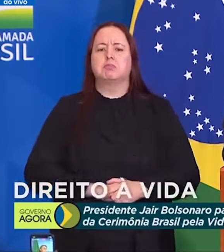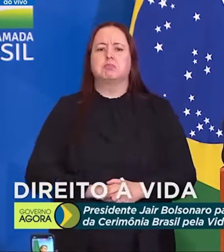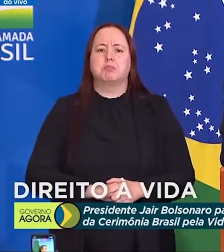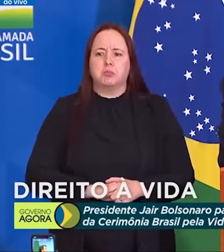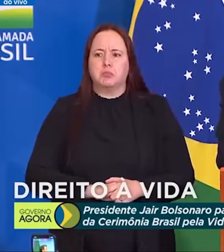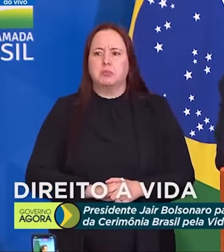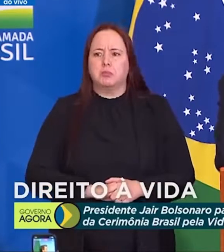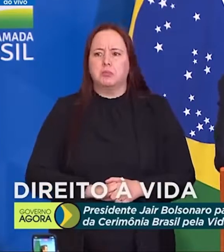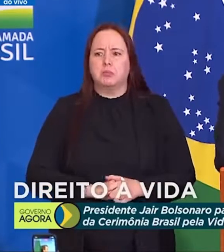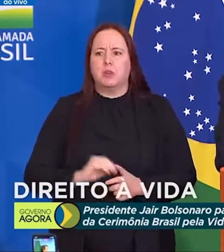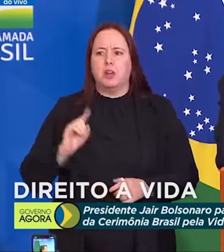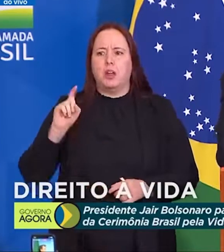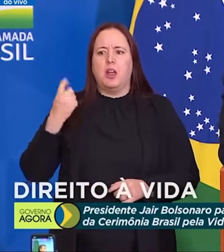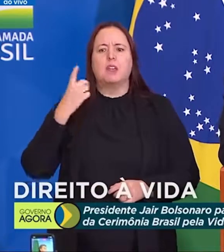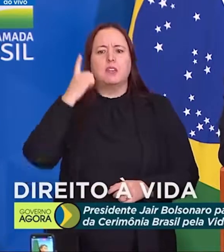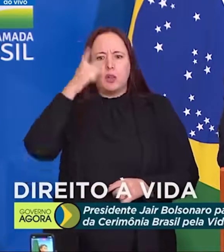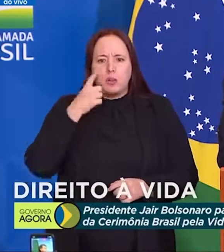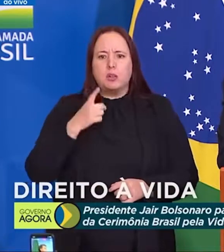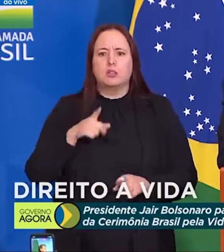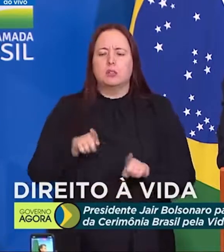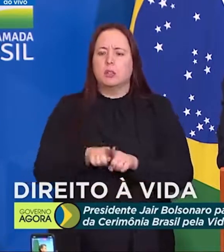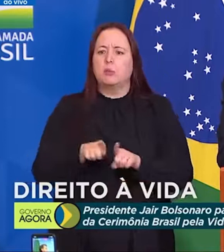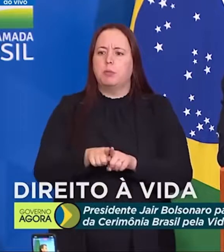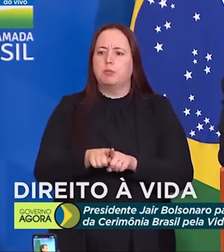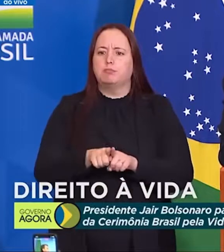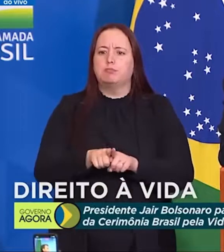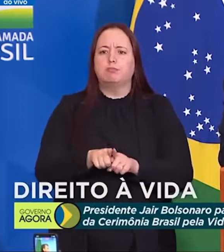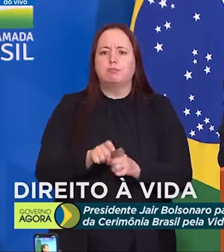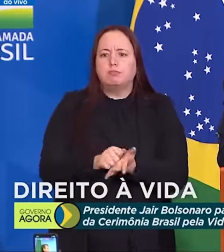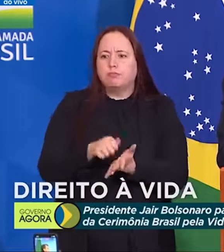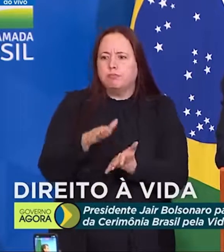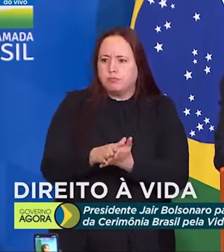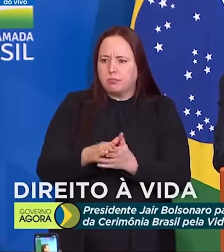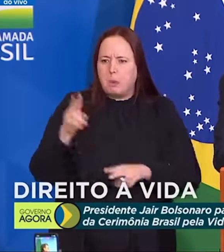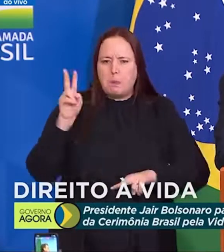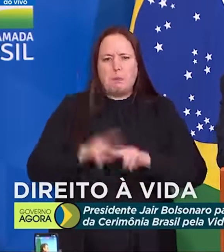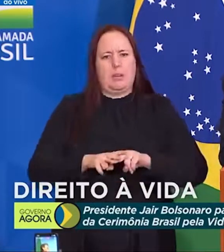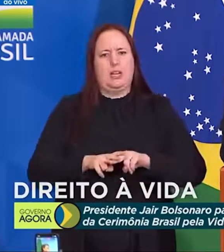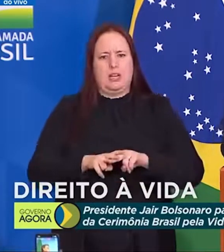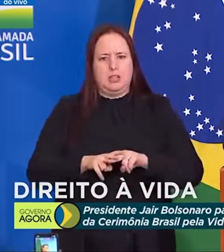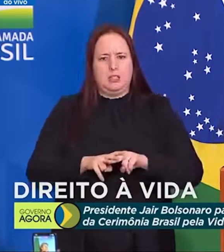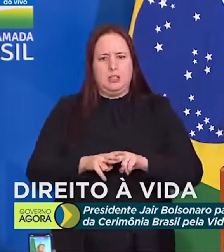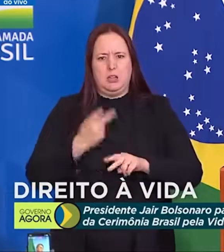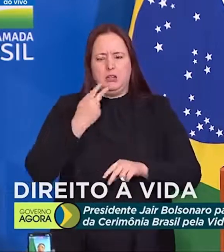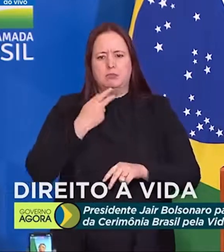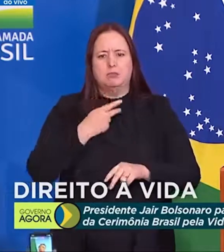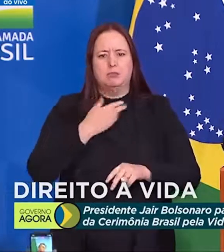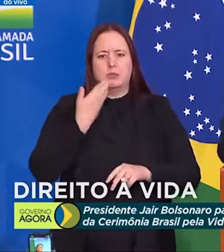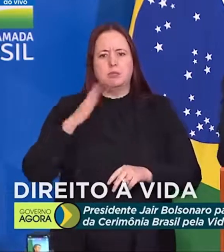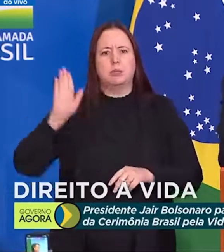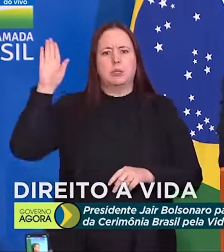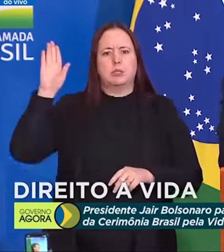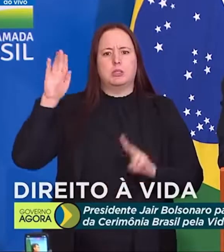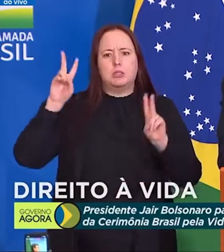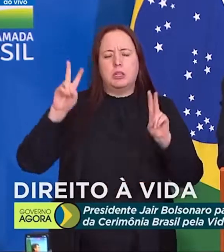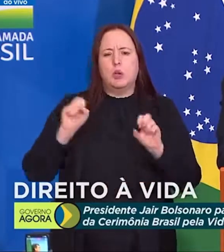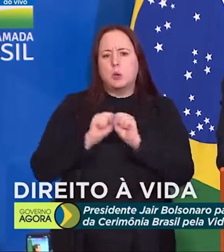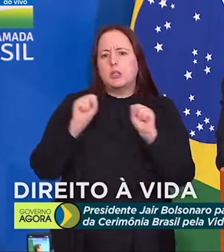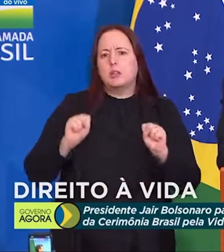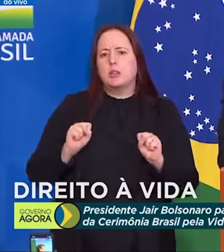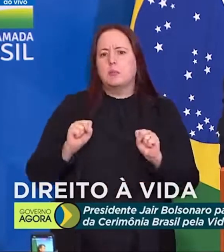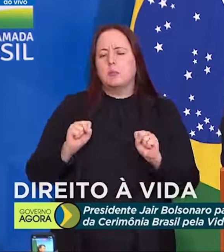para caçar registro e prender candidatos que, porventura, duvide do sistema eleitoral.